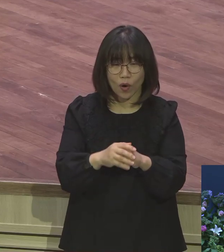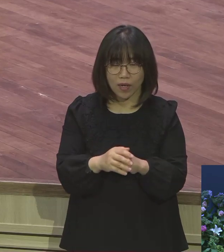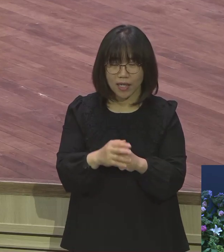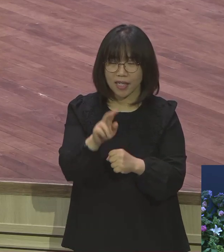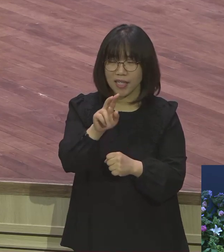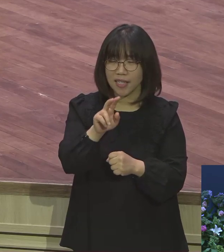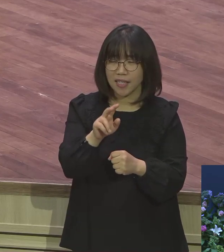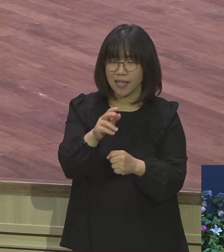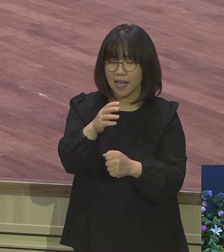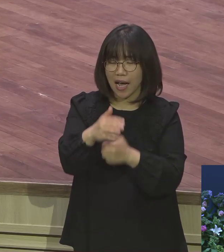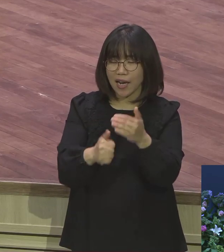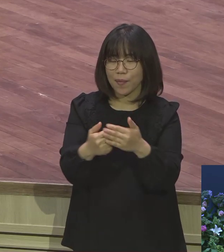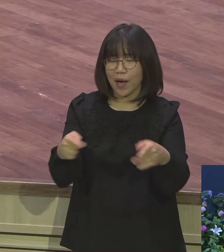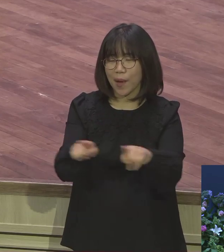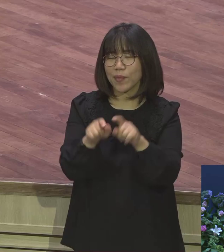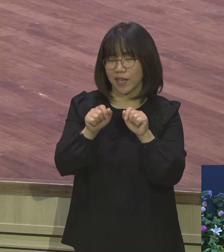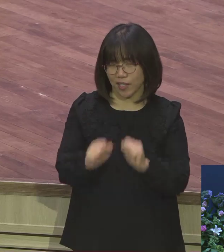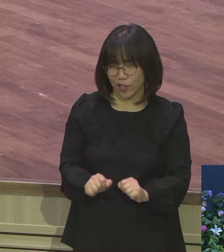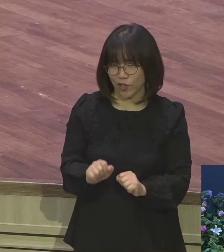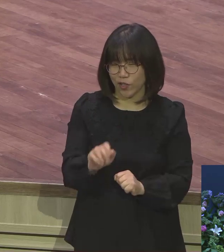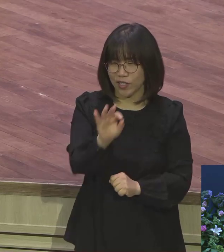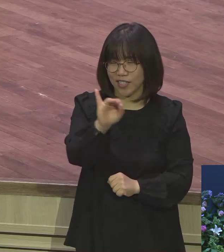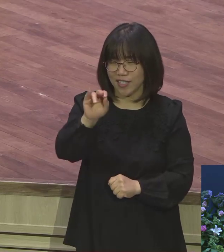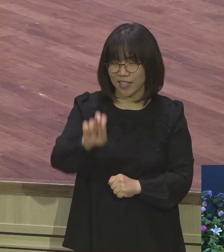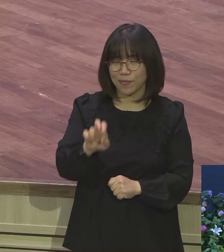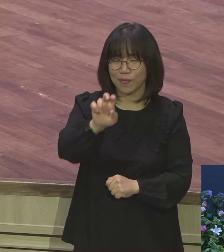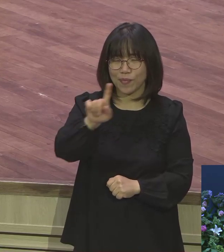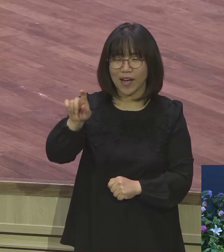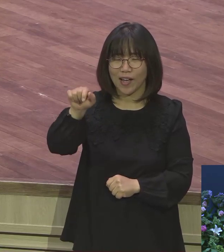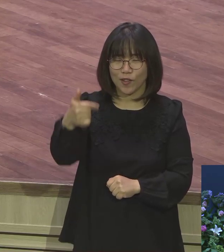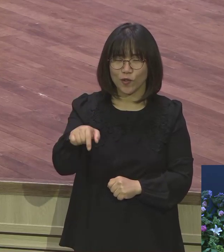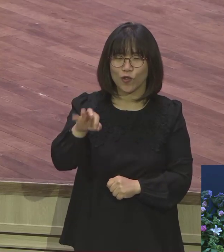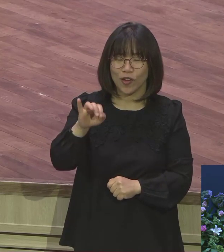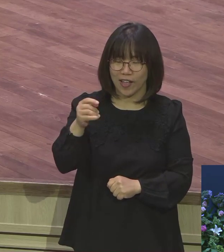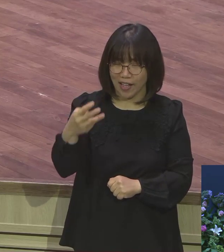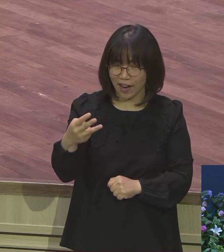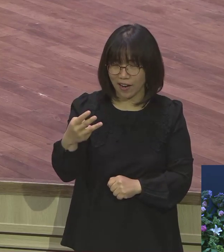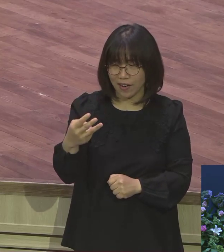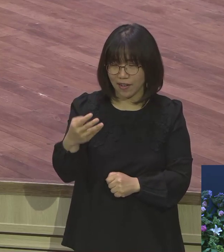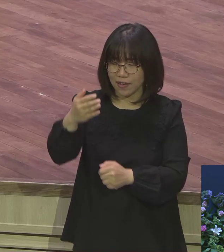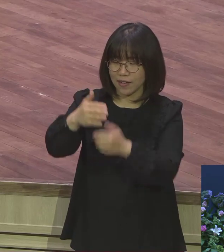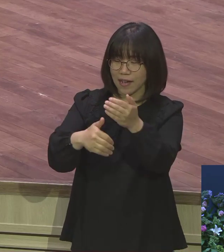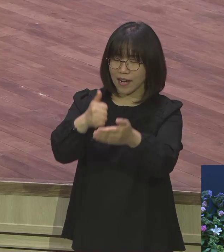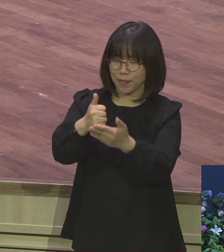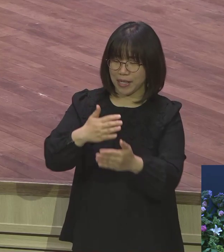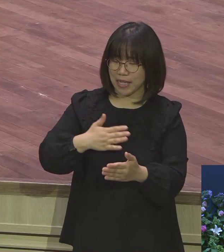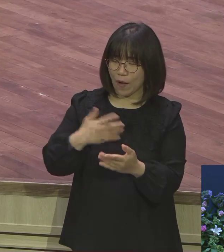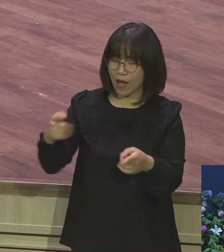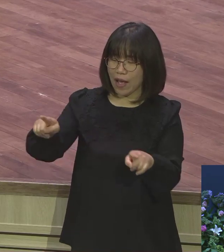하나님이 나와 함께 계신다 그게 임마누엘이에요